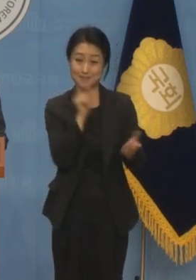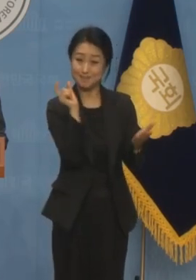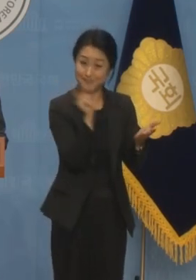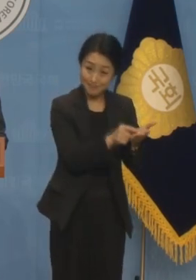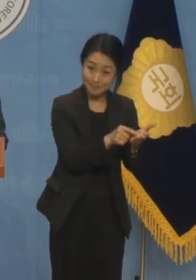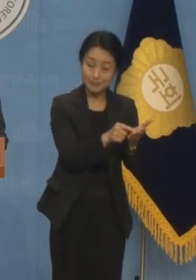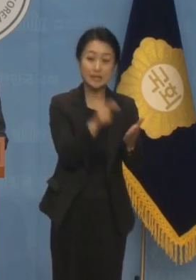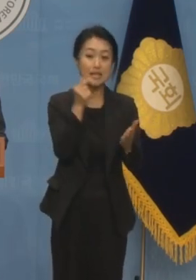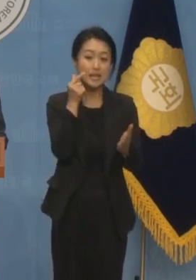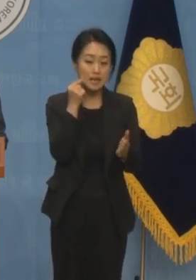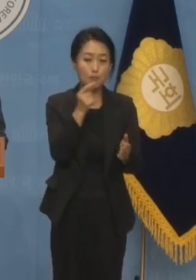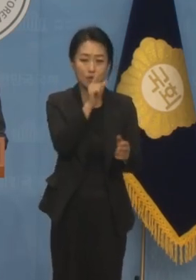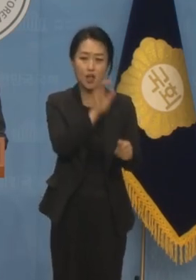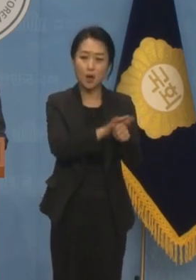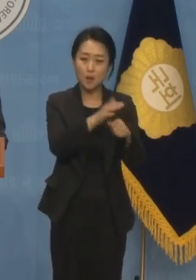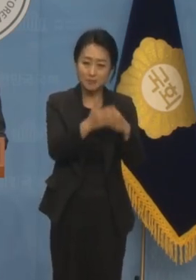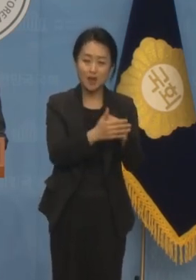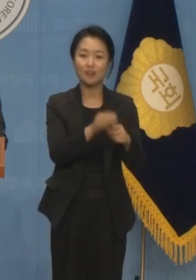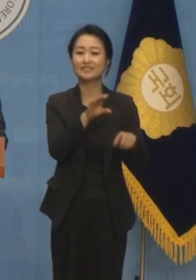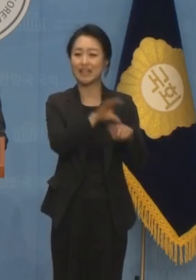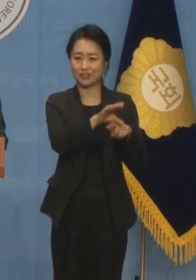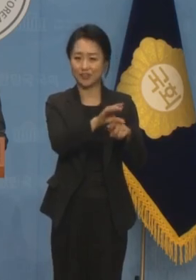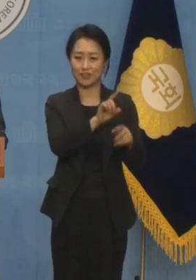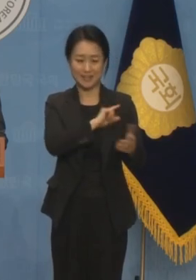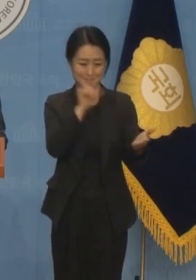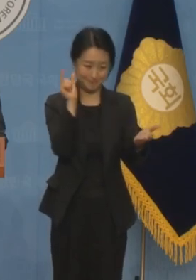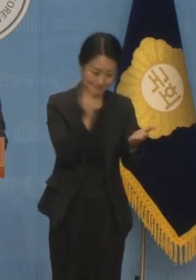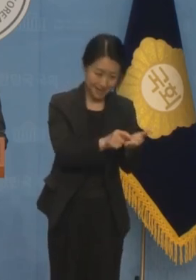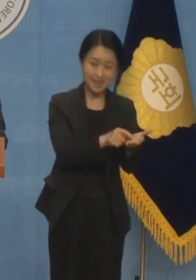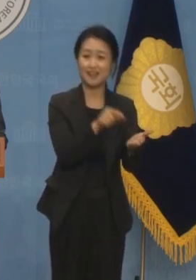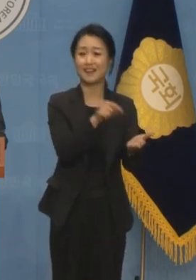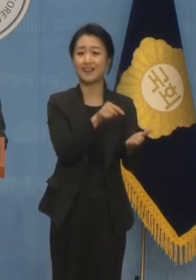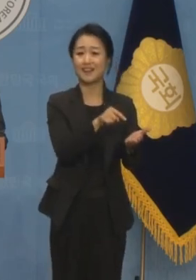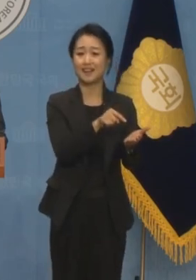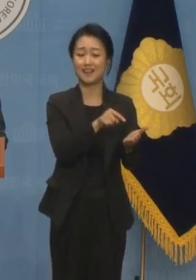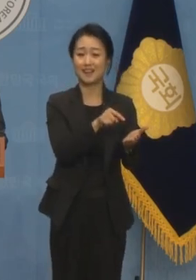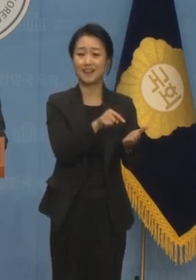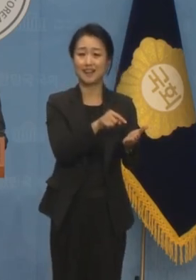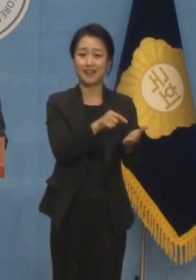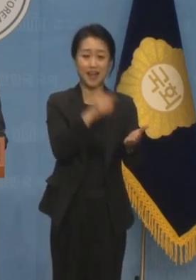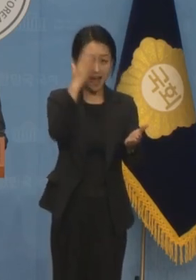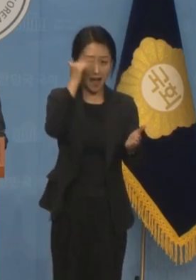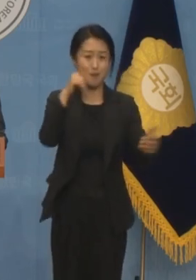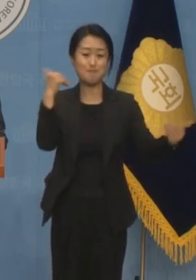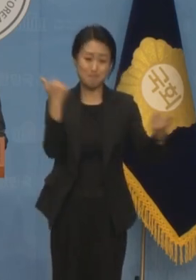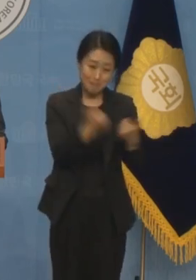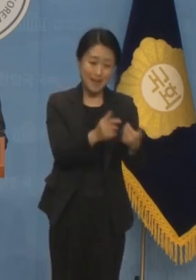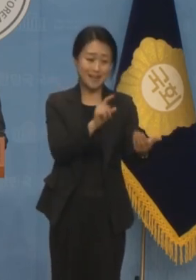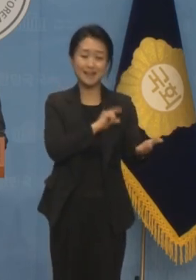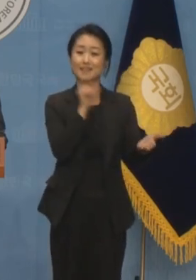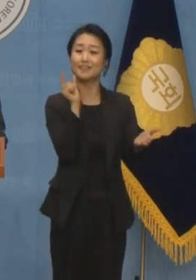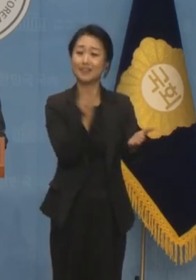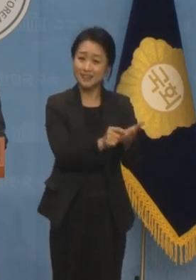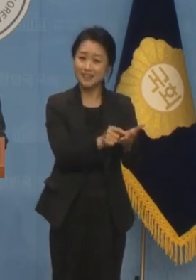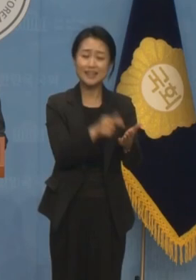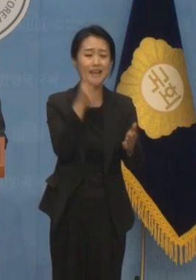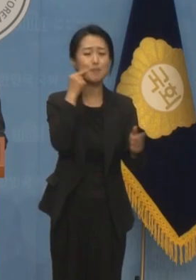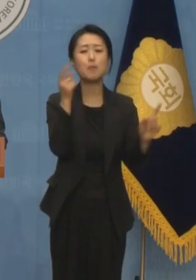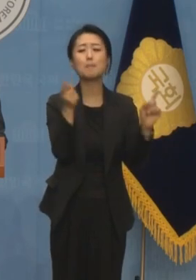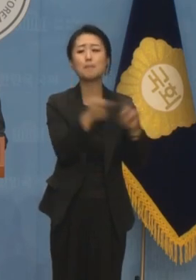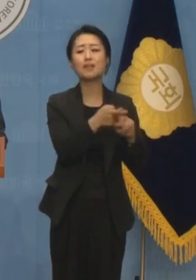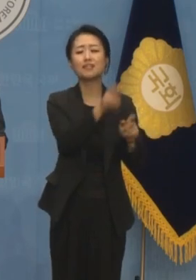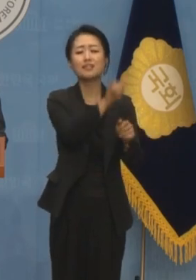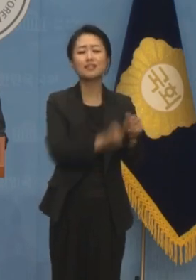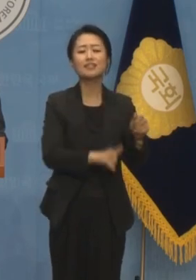일제협력단체사전 등의 친일 반민족행위자라고 분명히 명시된 대표적인 친일파입니다.